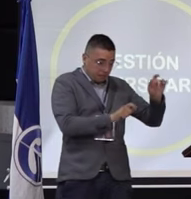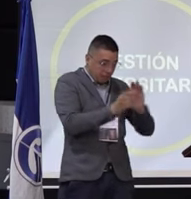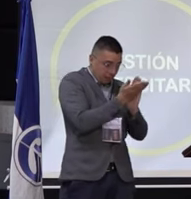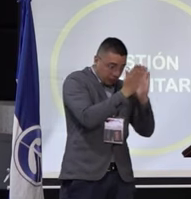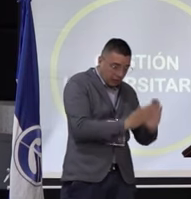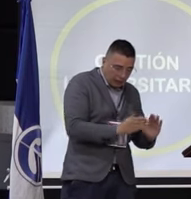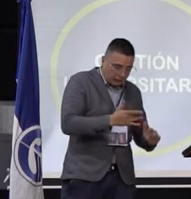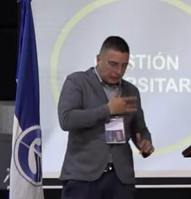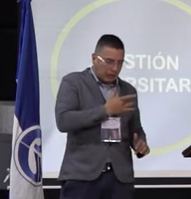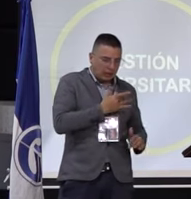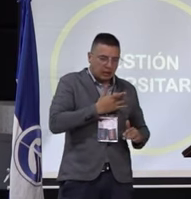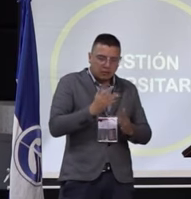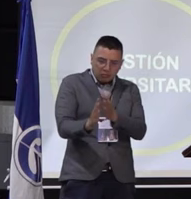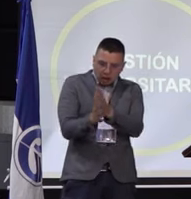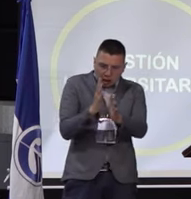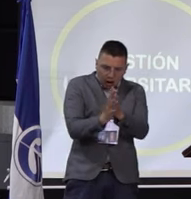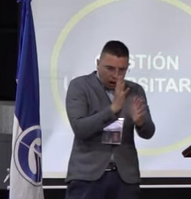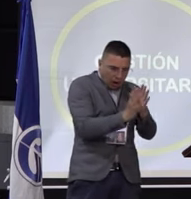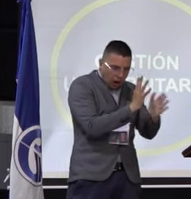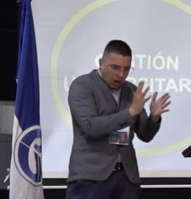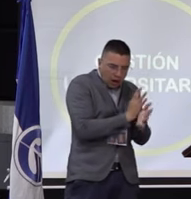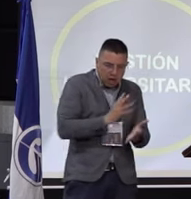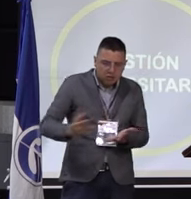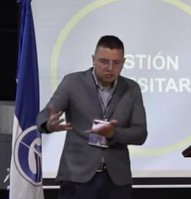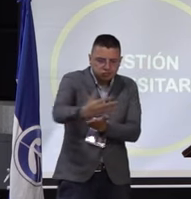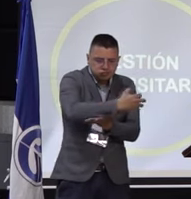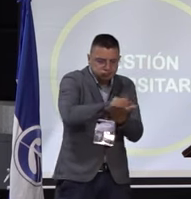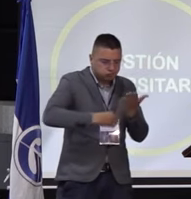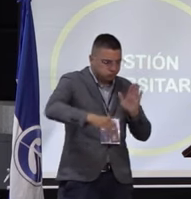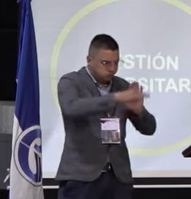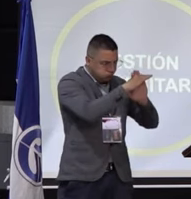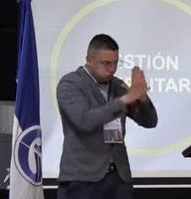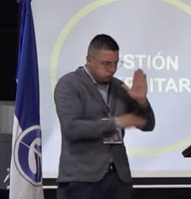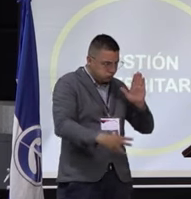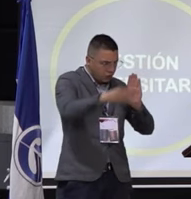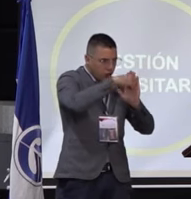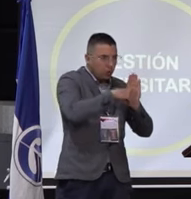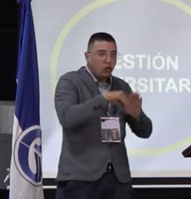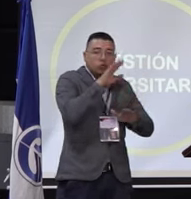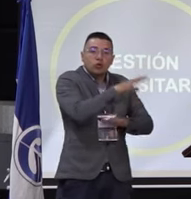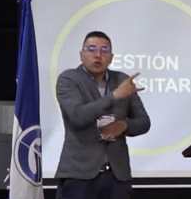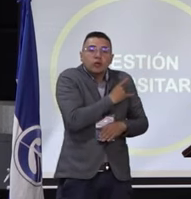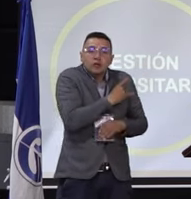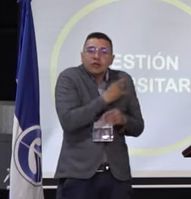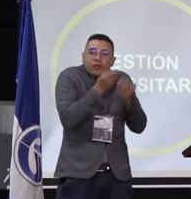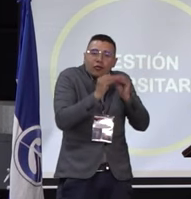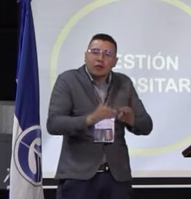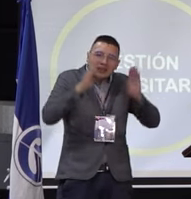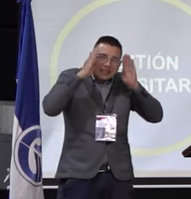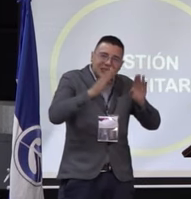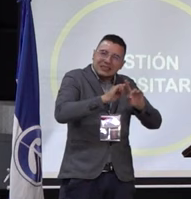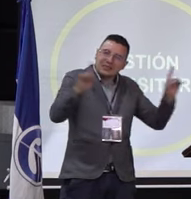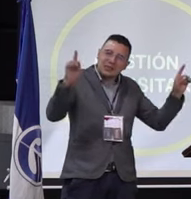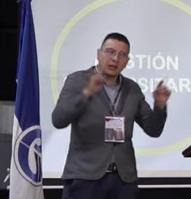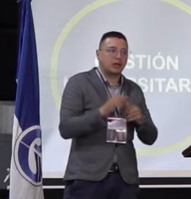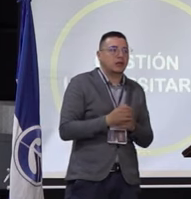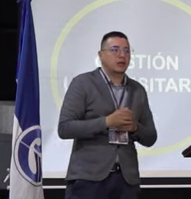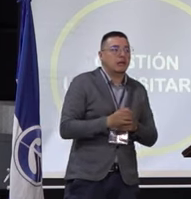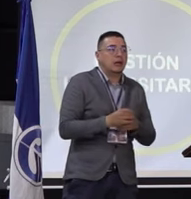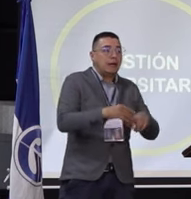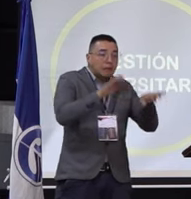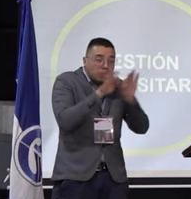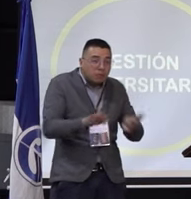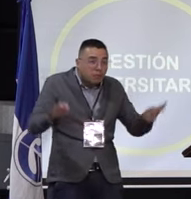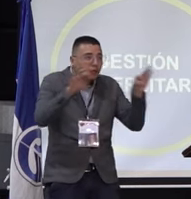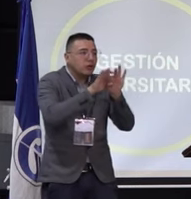manifiesten su voz y se sientan recogidos dentro de las políticas de la universidad de otra manera. Y no sólo se ve en el escenario de las acciones violentas, sino también se ven en